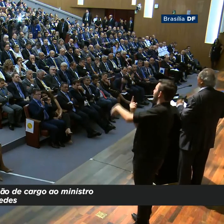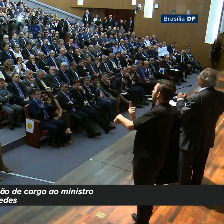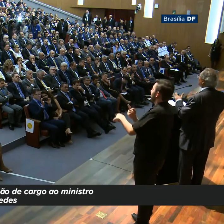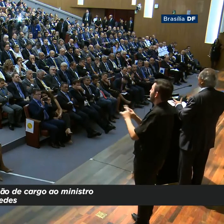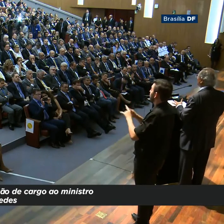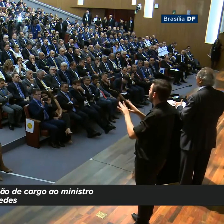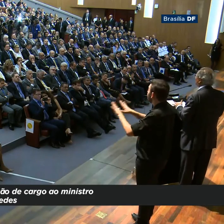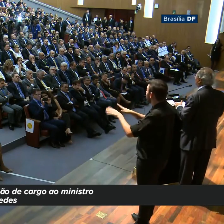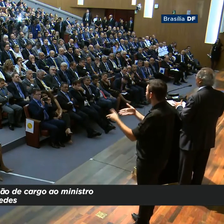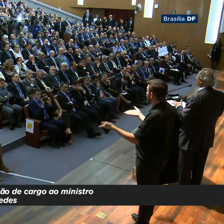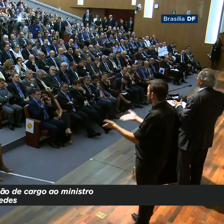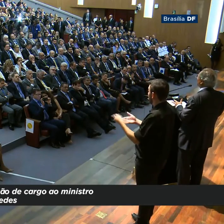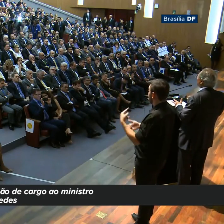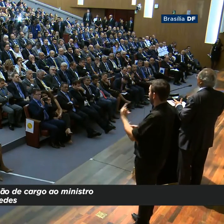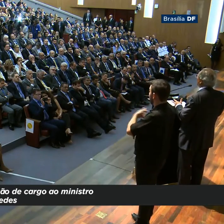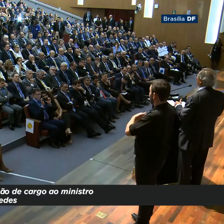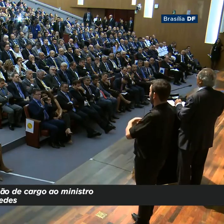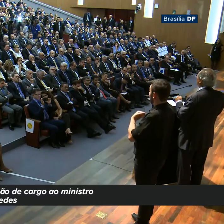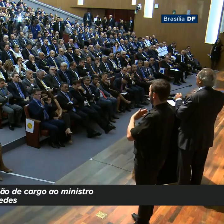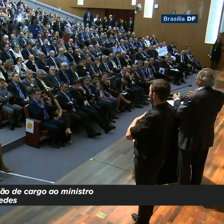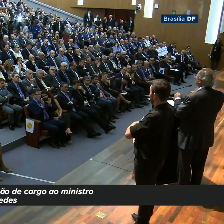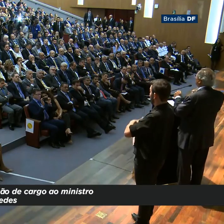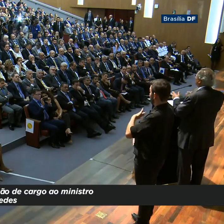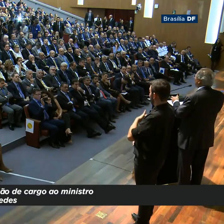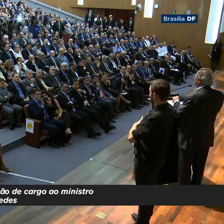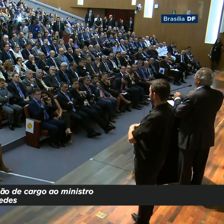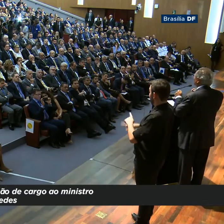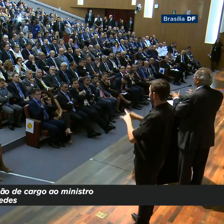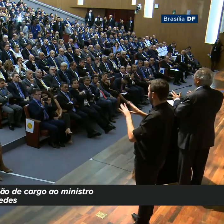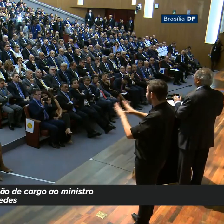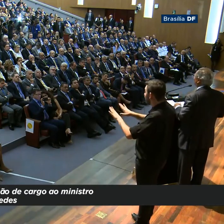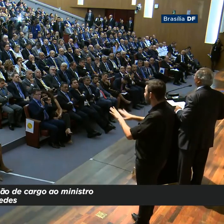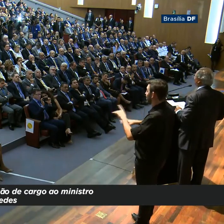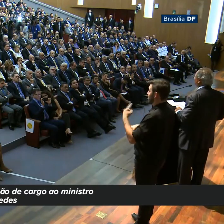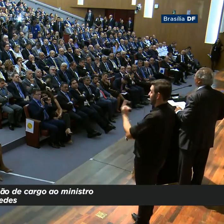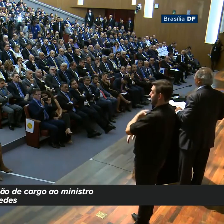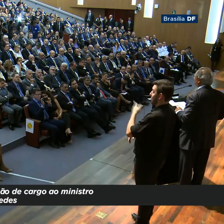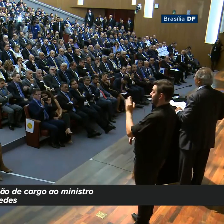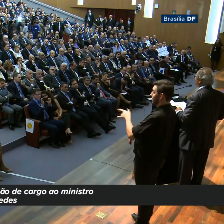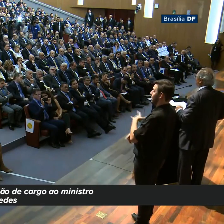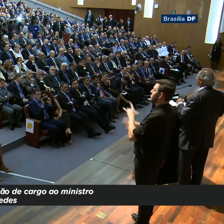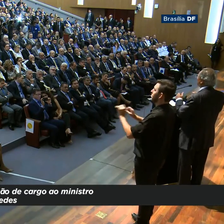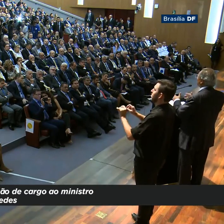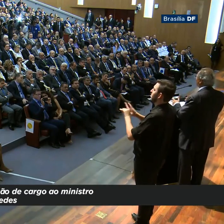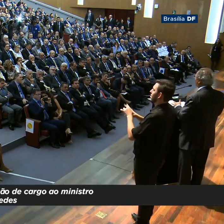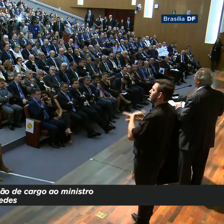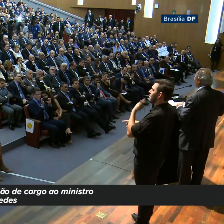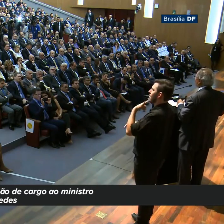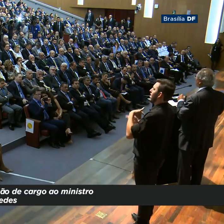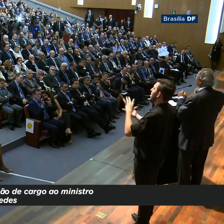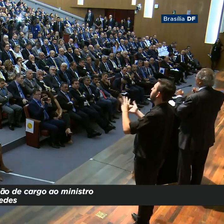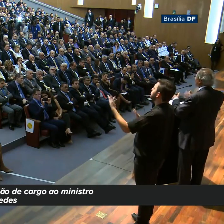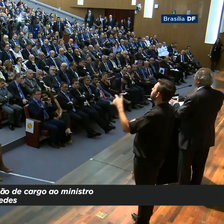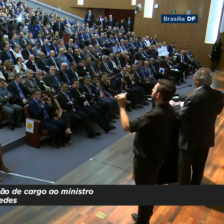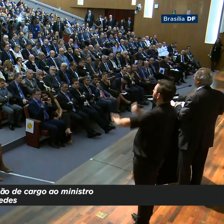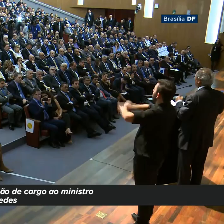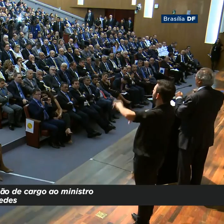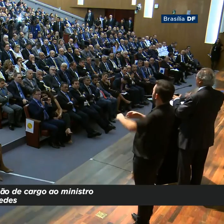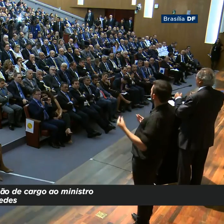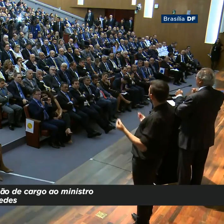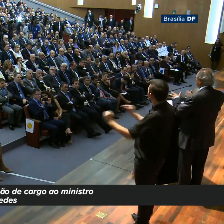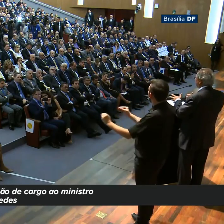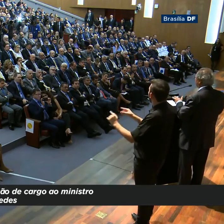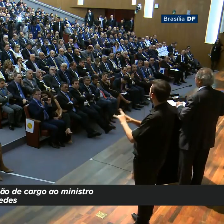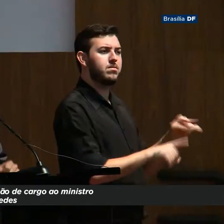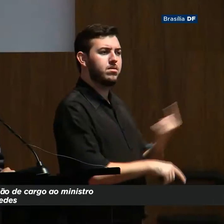Se nós implementarmos as reformas, isso cria, deflagra, um círculo virtuoso de crescimento econômico, inclusão social,